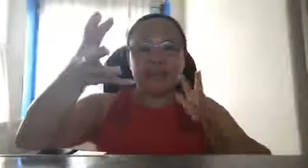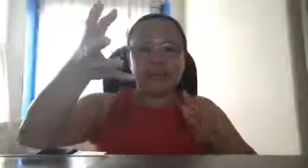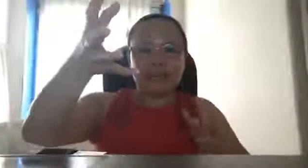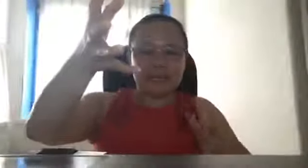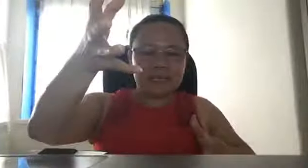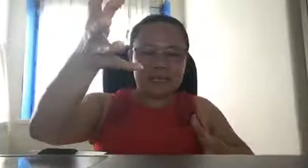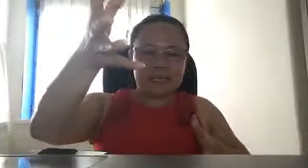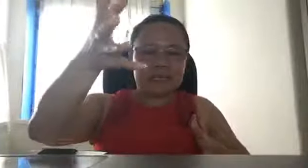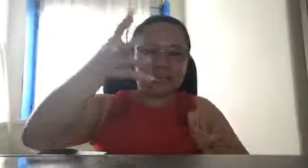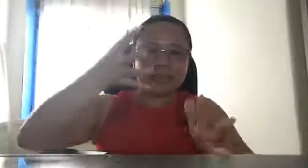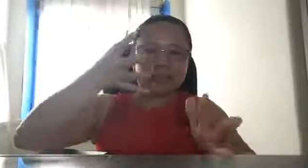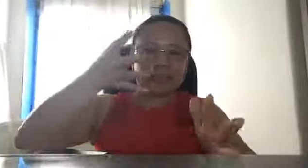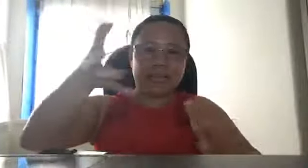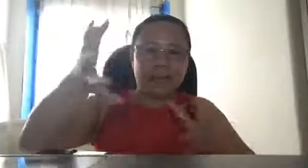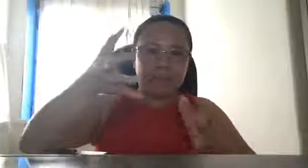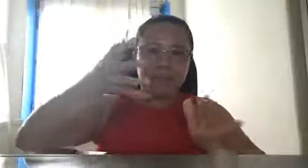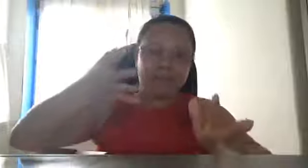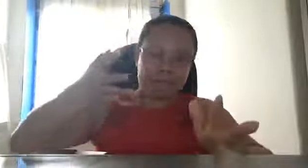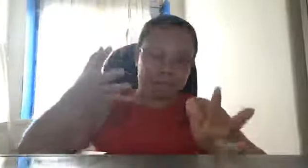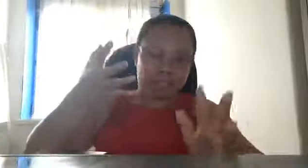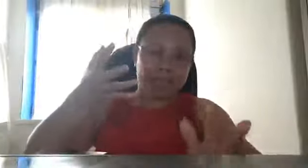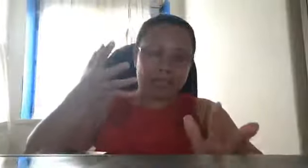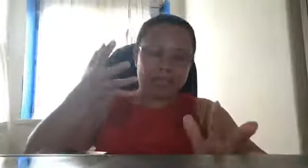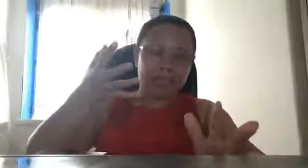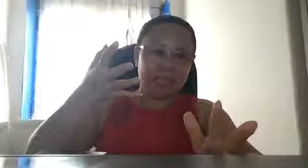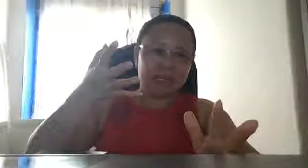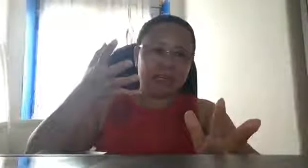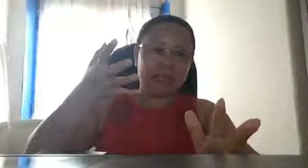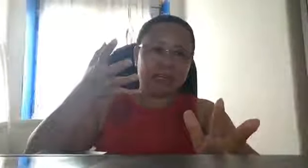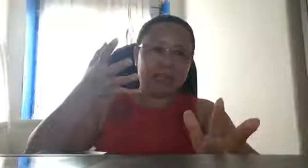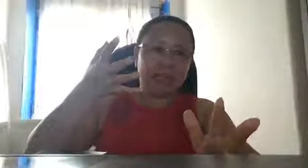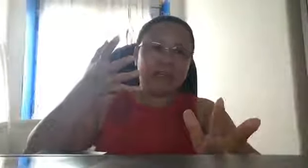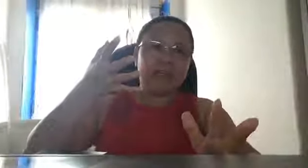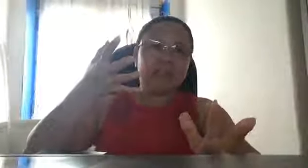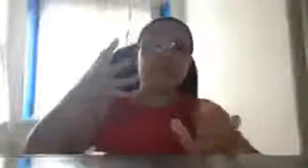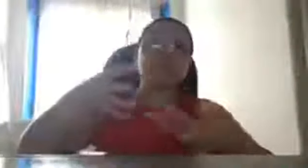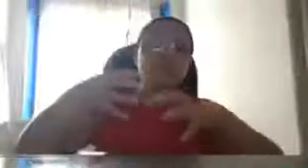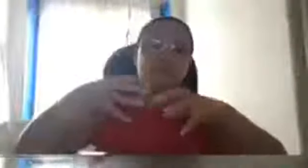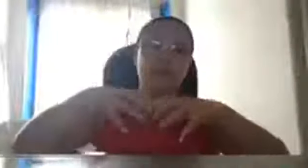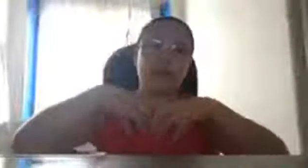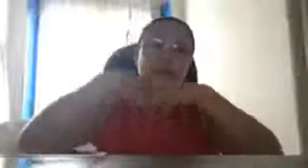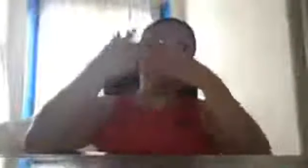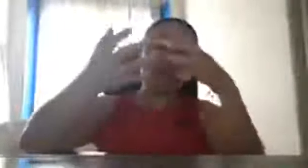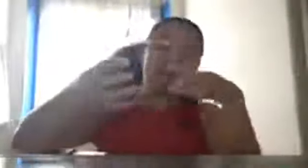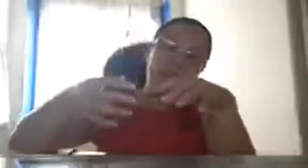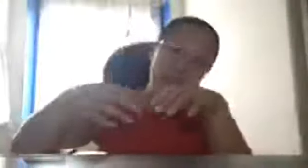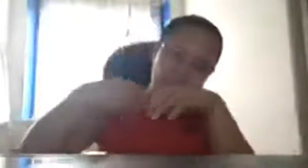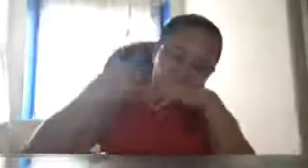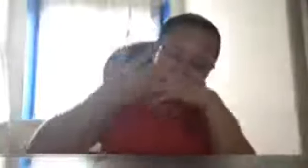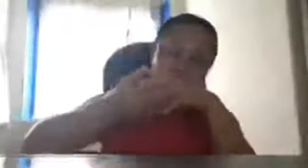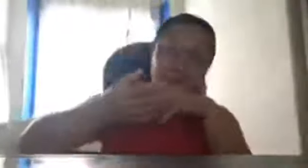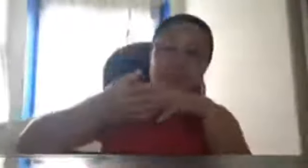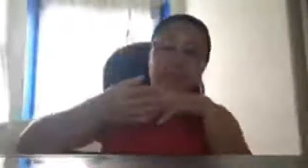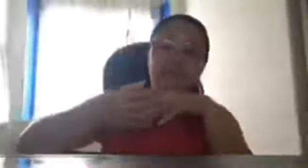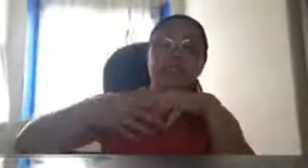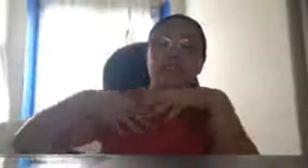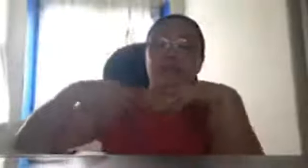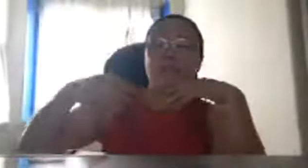parang train up ng China so ang ating military dyan sa Pilipinas hindi ko naman